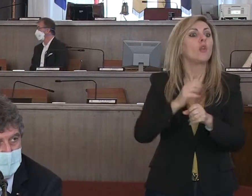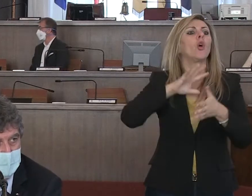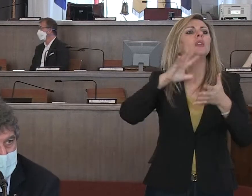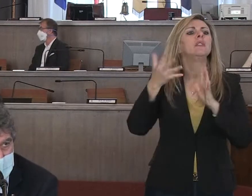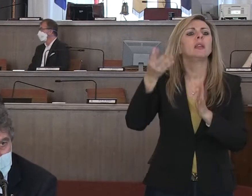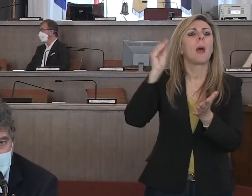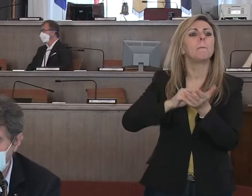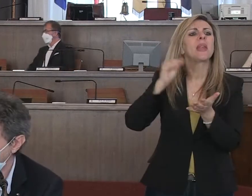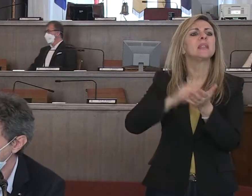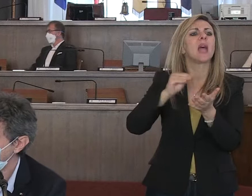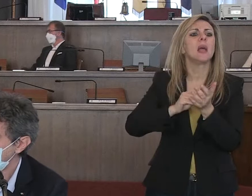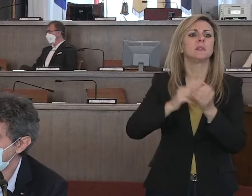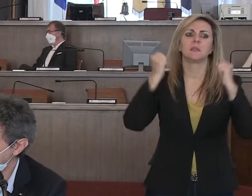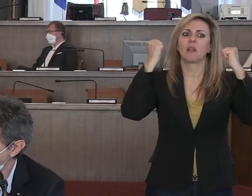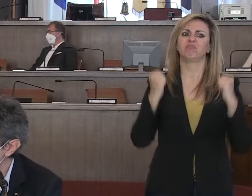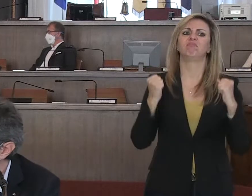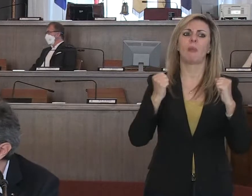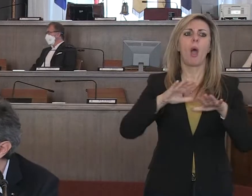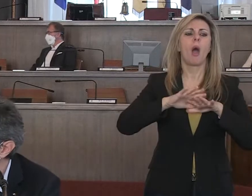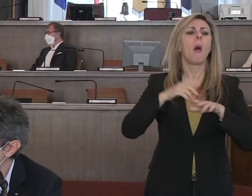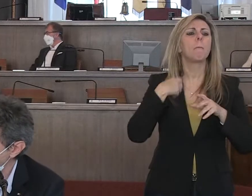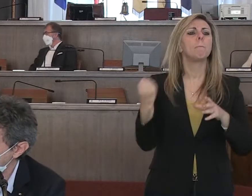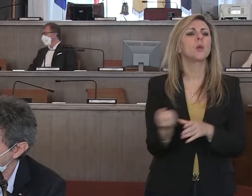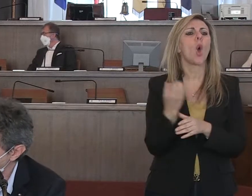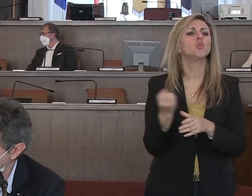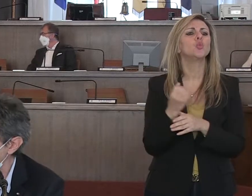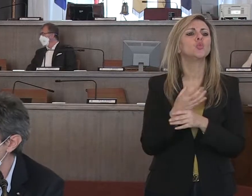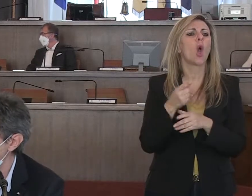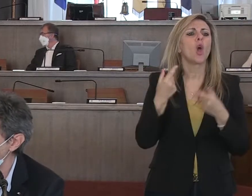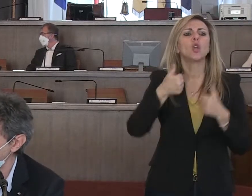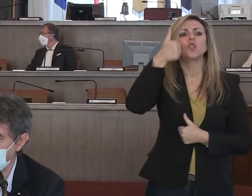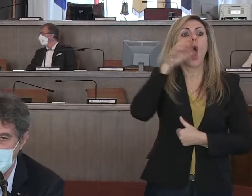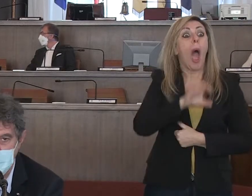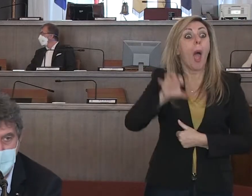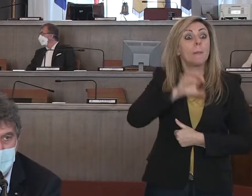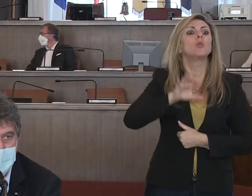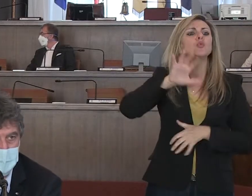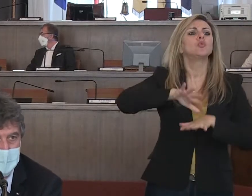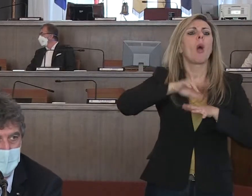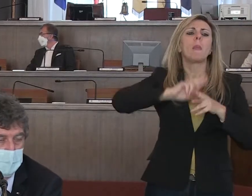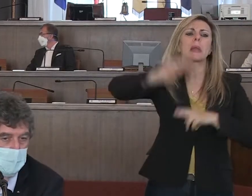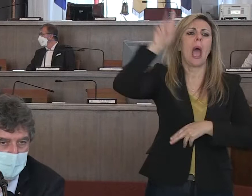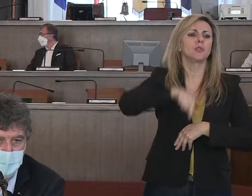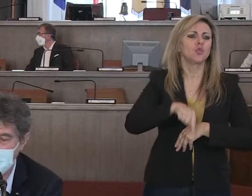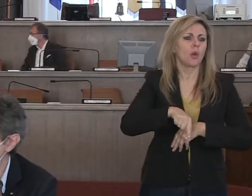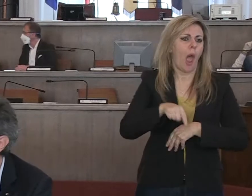presenza stabile, capace di produrre materiali non solo per l'Abruzzo ma a livello nazionale come già fa per